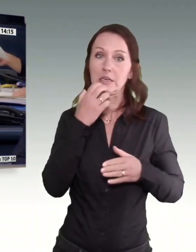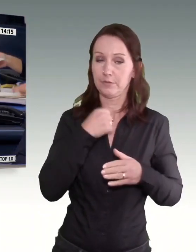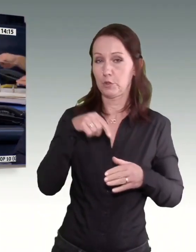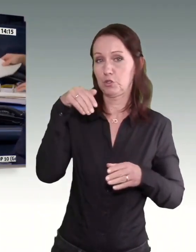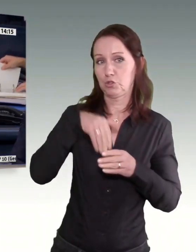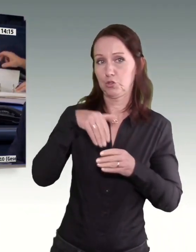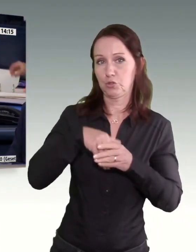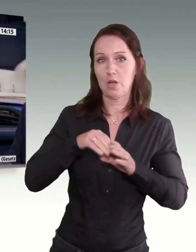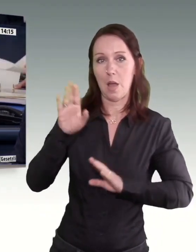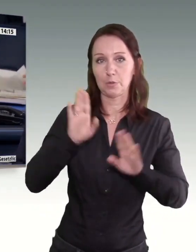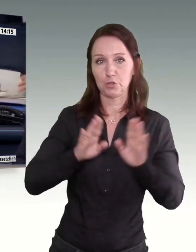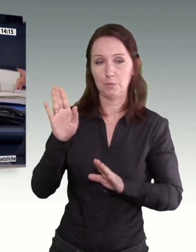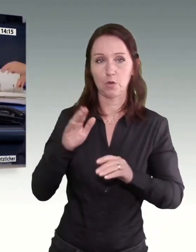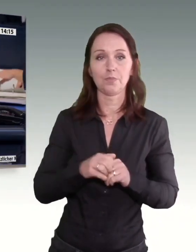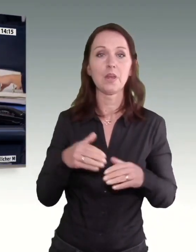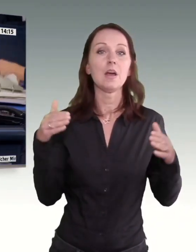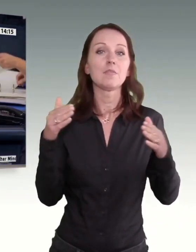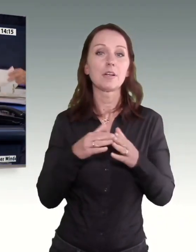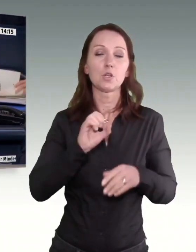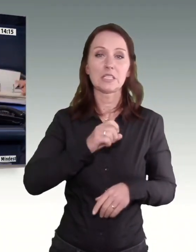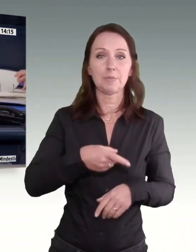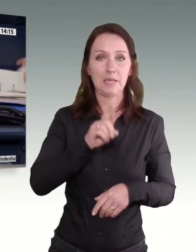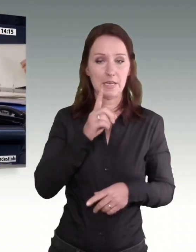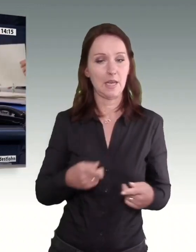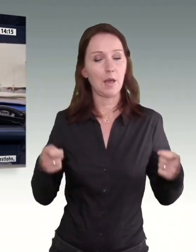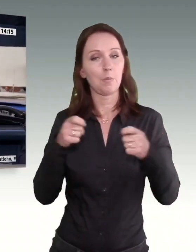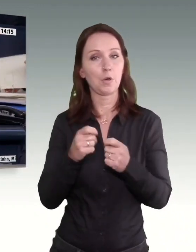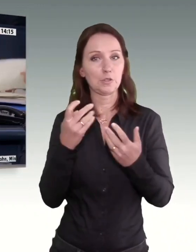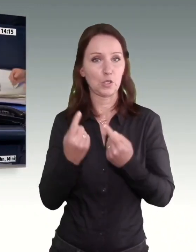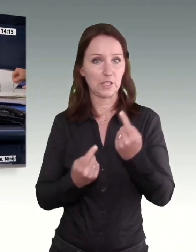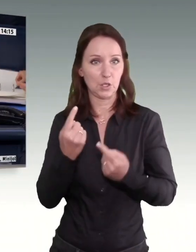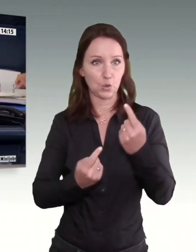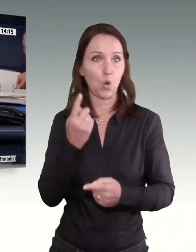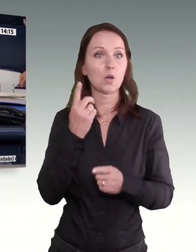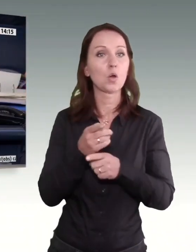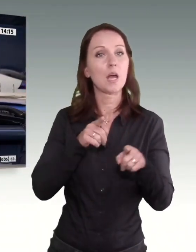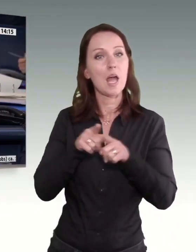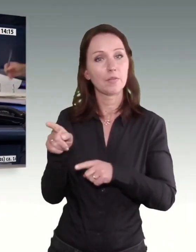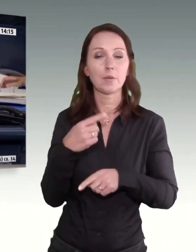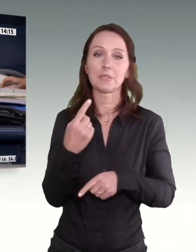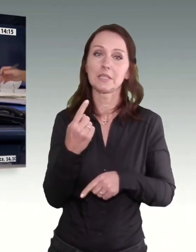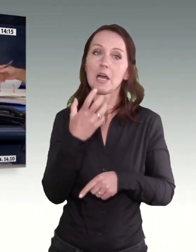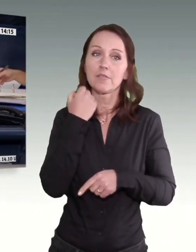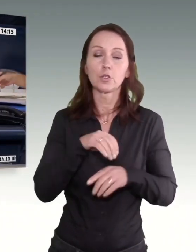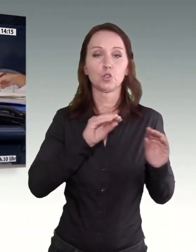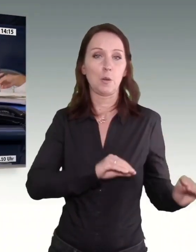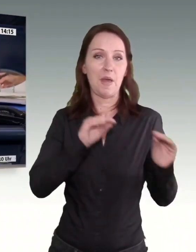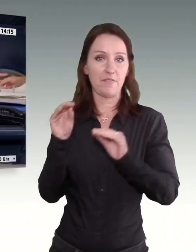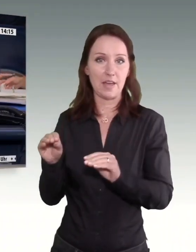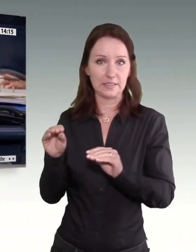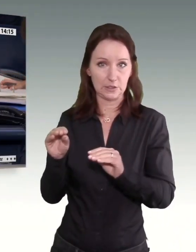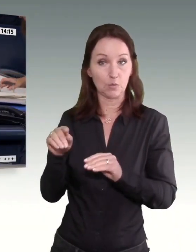Fraktionen der SPD, Bündnis 90 Die Grünen und FDP wünschen Überweisung, und zwar federführend